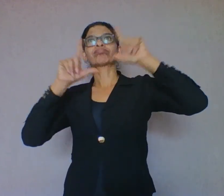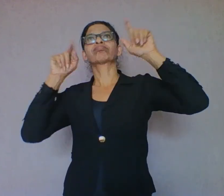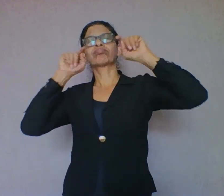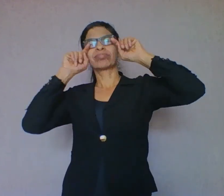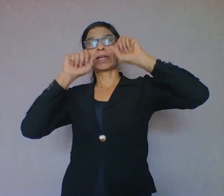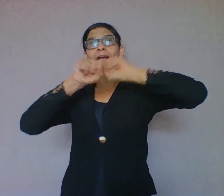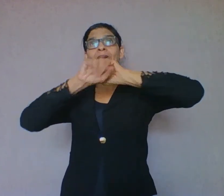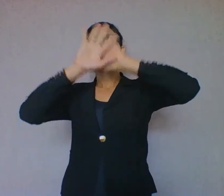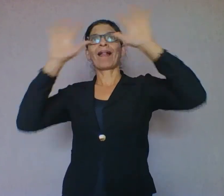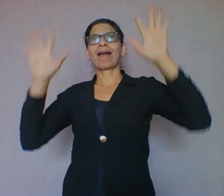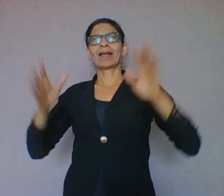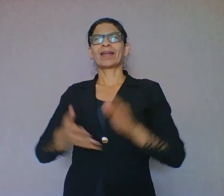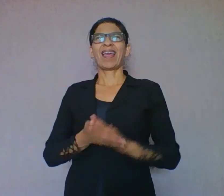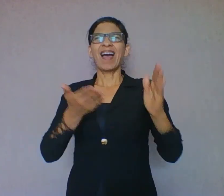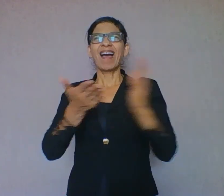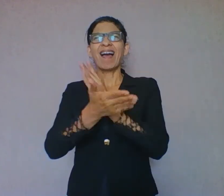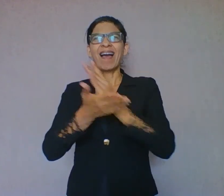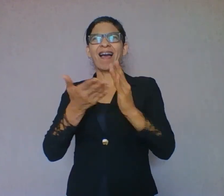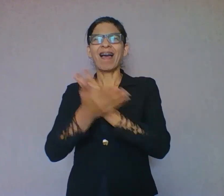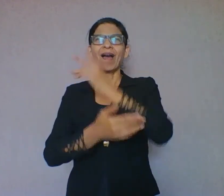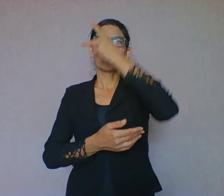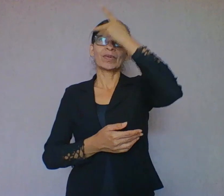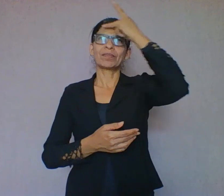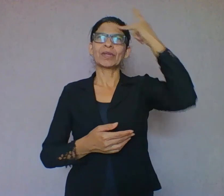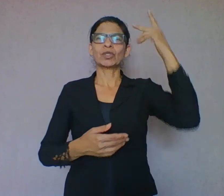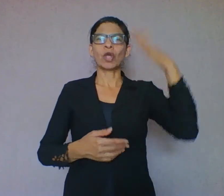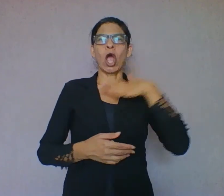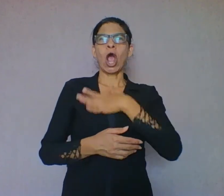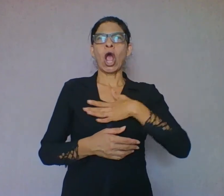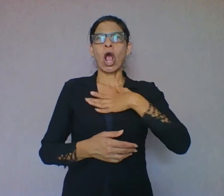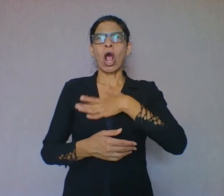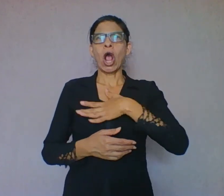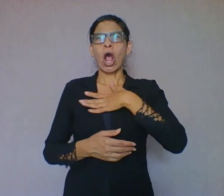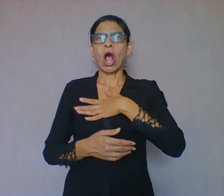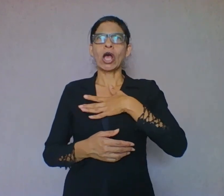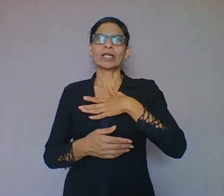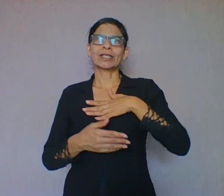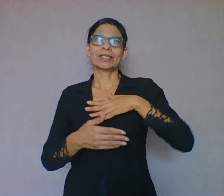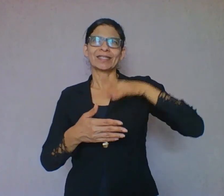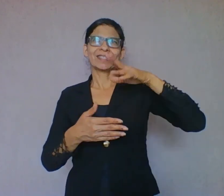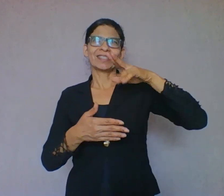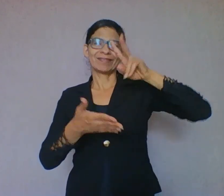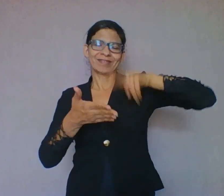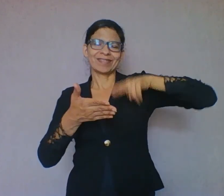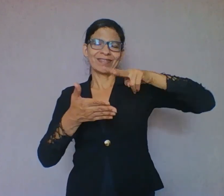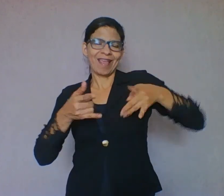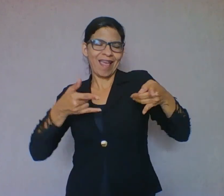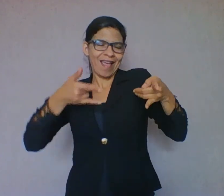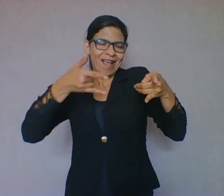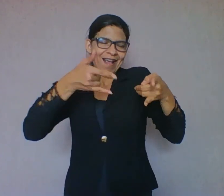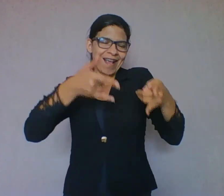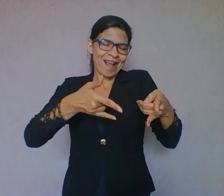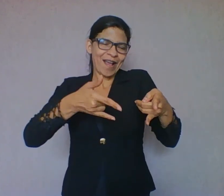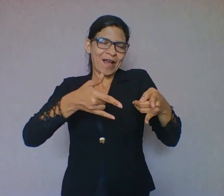ler na rede. Seja qual for o lugar. O importante é ler. Tudo para que a leitura obtenha êxito.